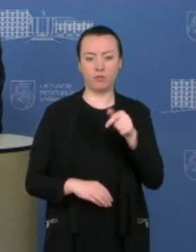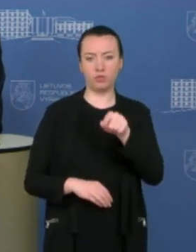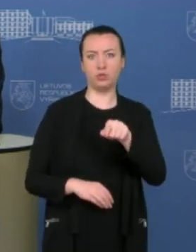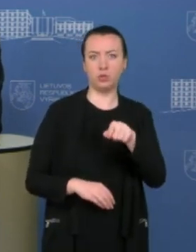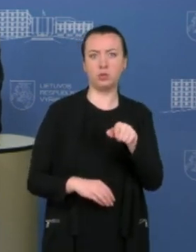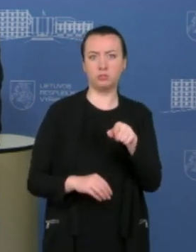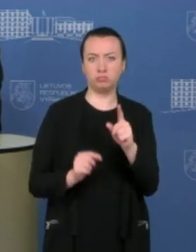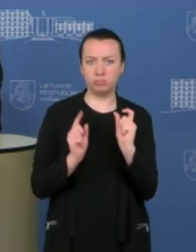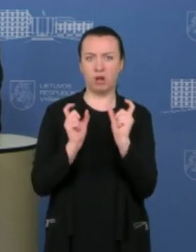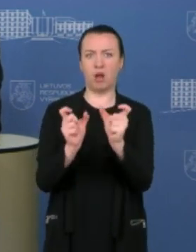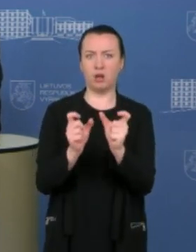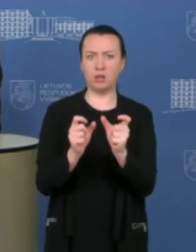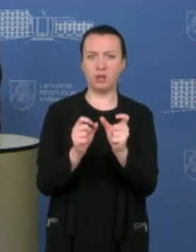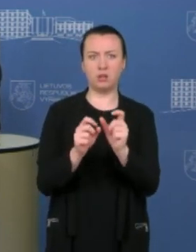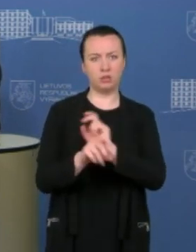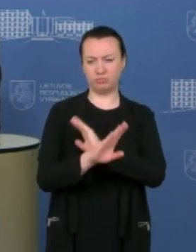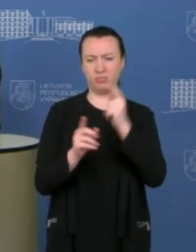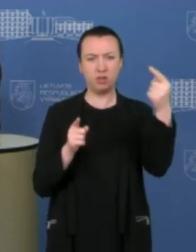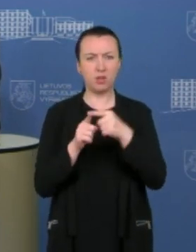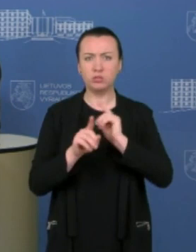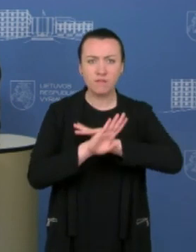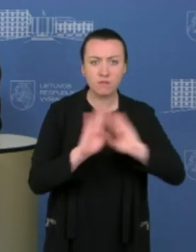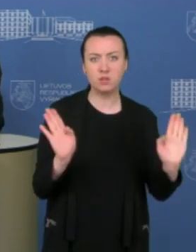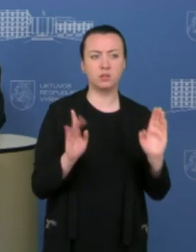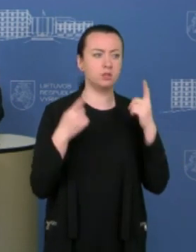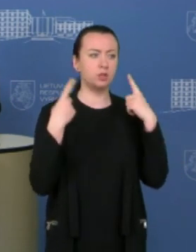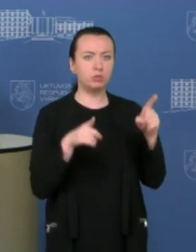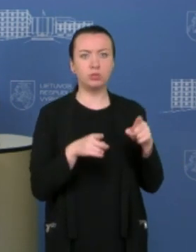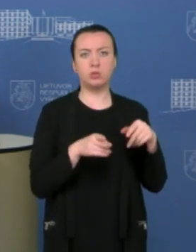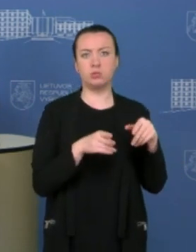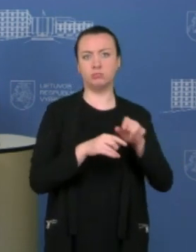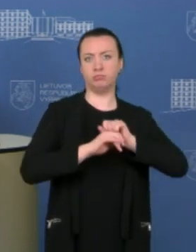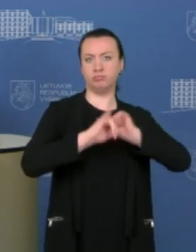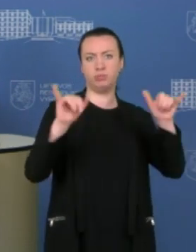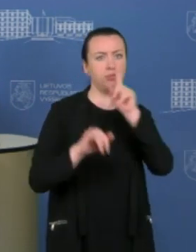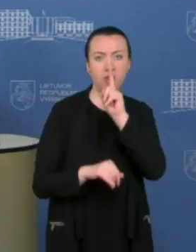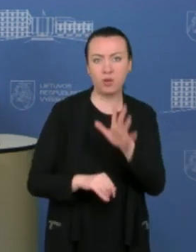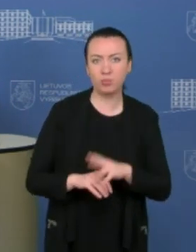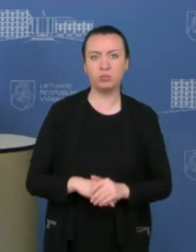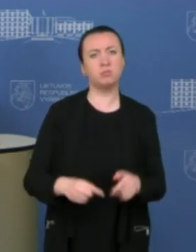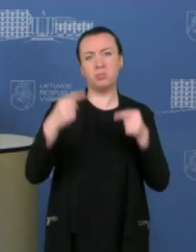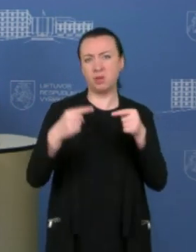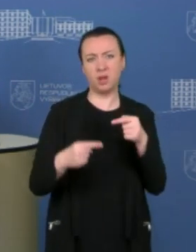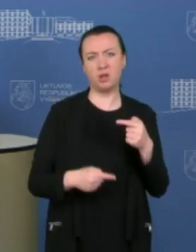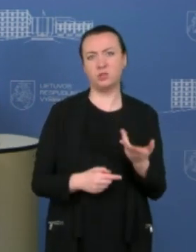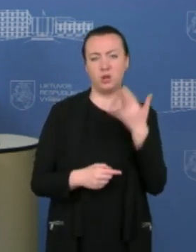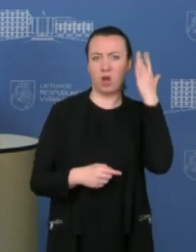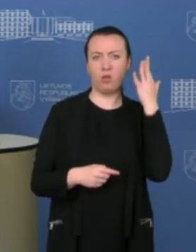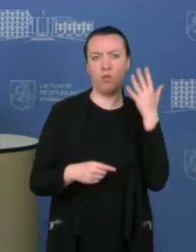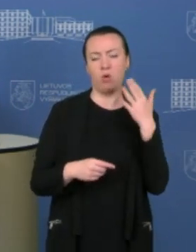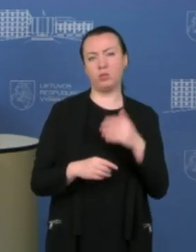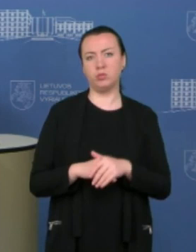pandeminės krizės analiziai ir niekur kitur. Tai čia jokio supriešinimo nebus, čia bus užtikrintas ir